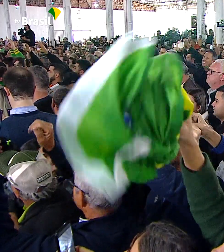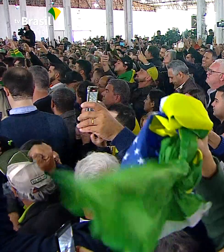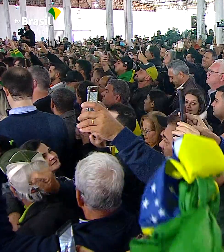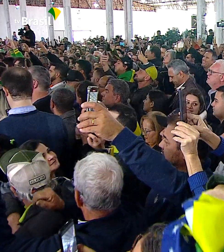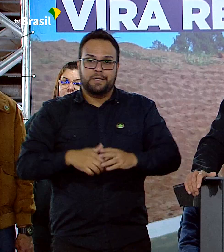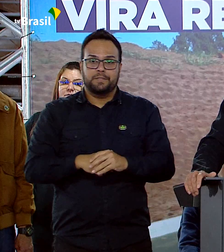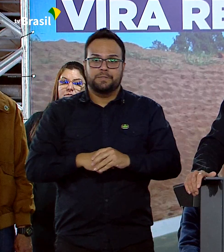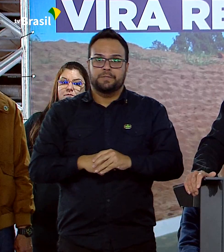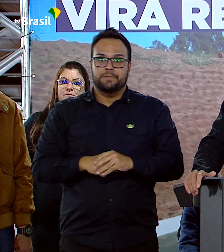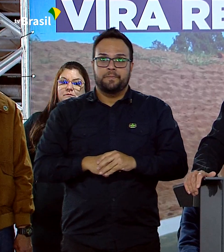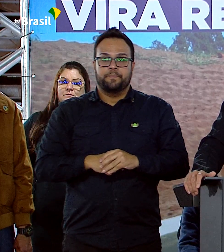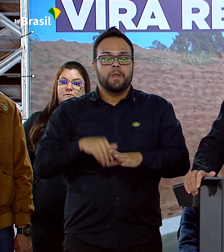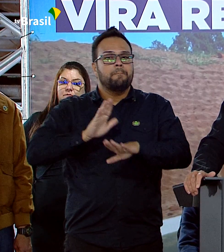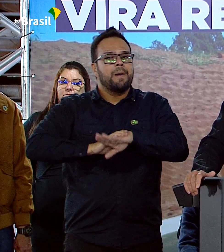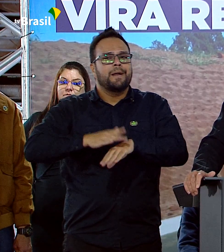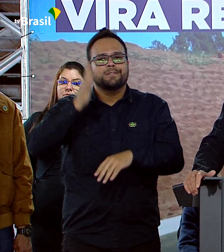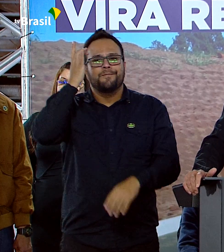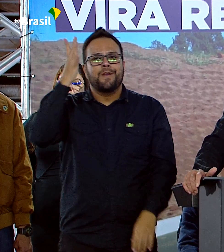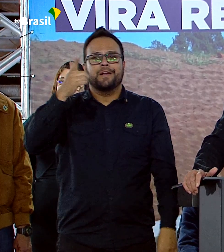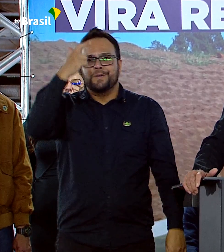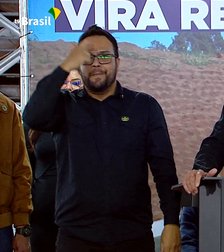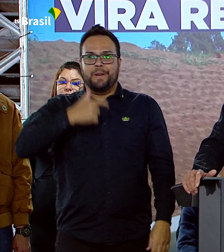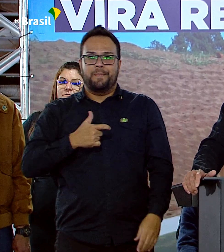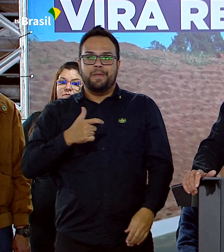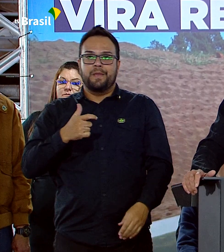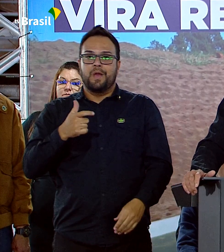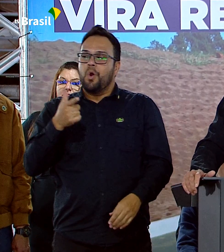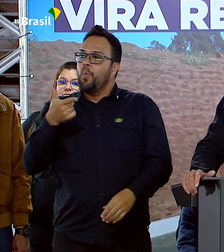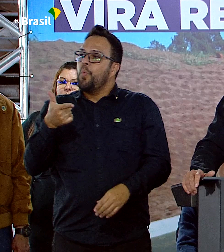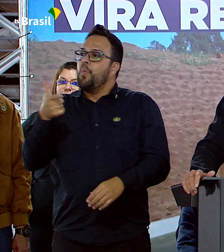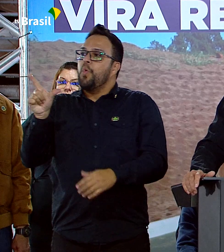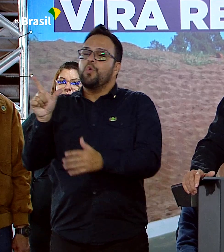É muito mais fácil para mim estar do outro lado.